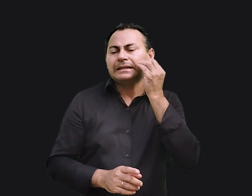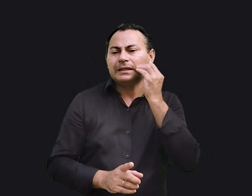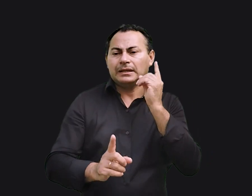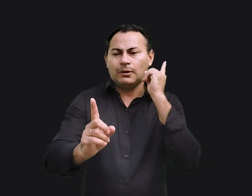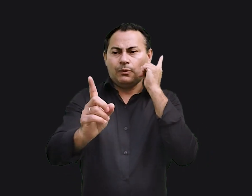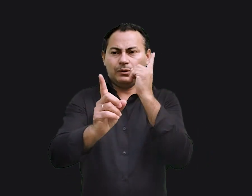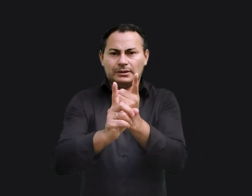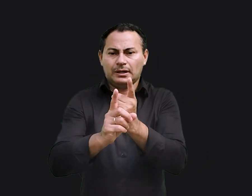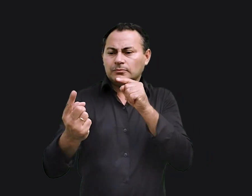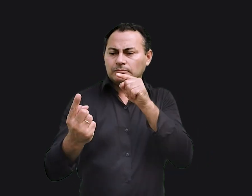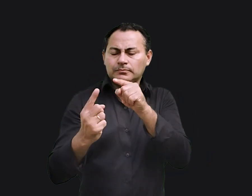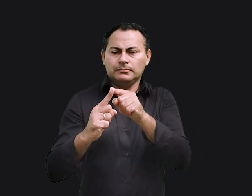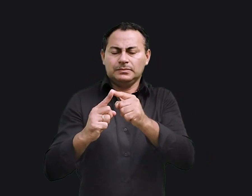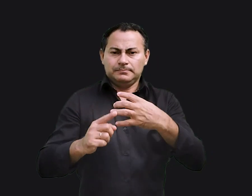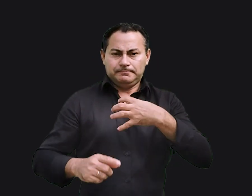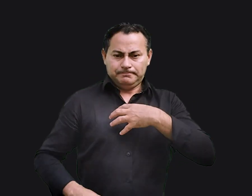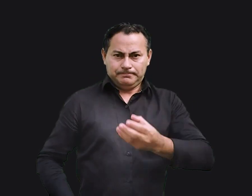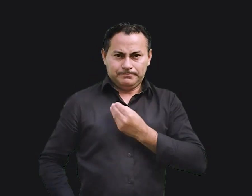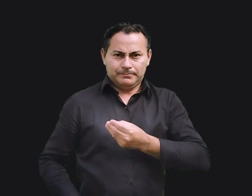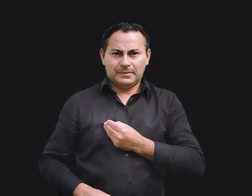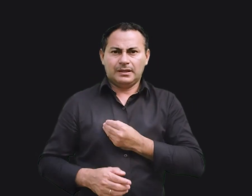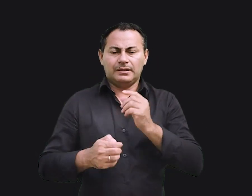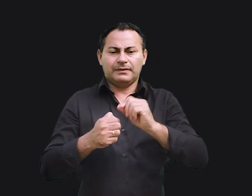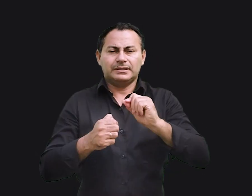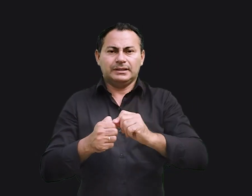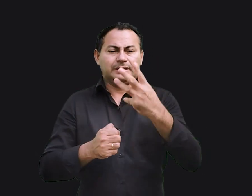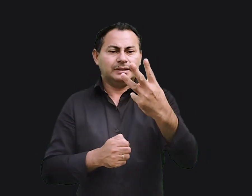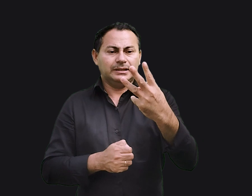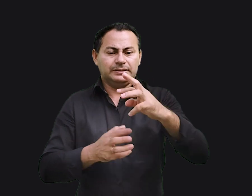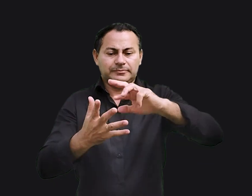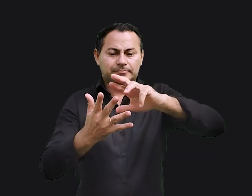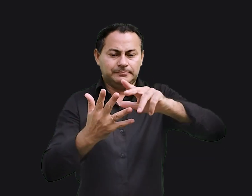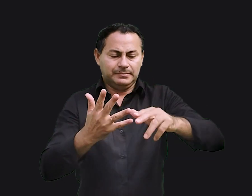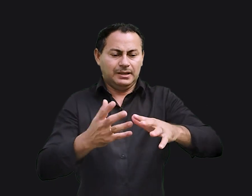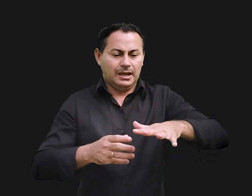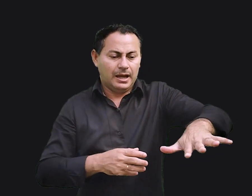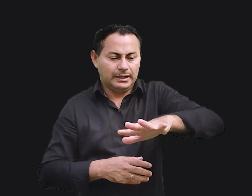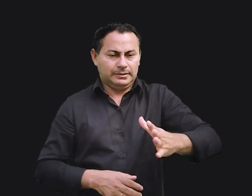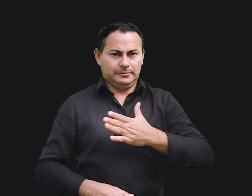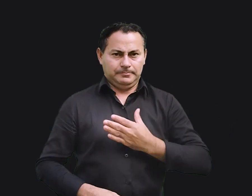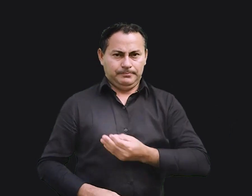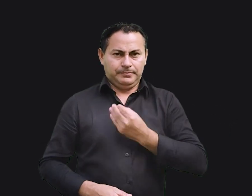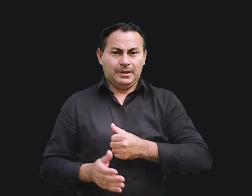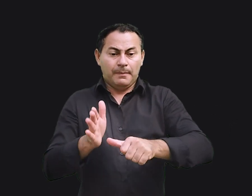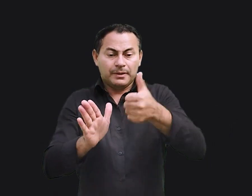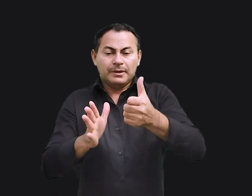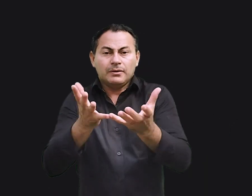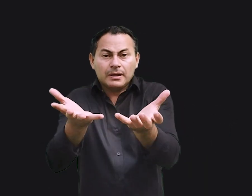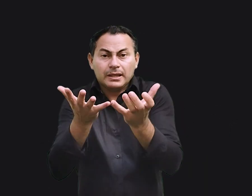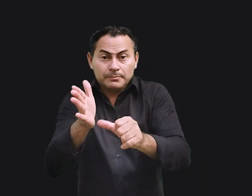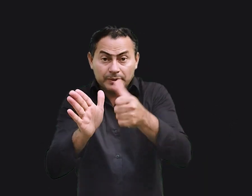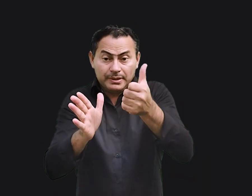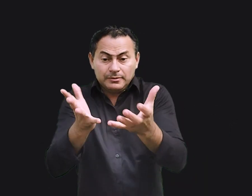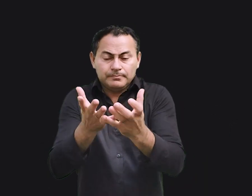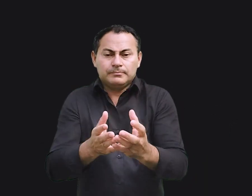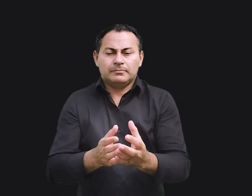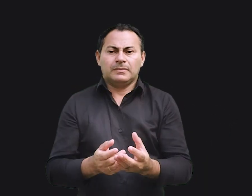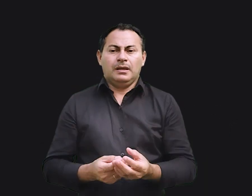sentido da vida e tentei fazer isso em três diferentes áreas da minha vida. Primeiro, busquei o propósito da vida em